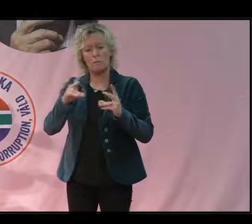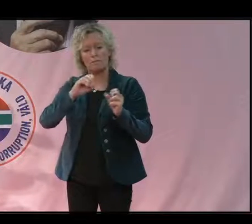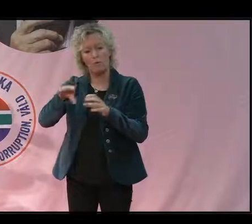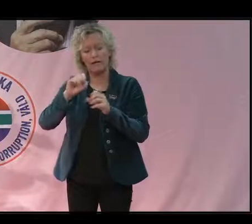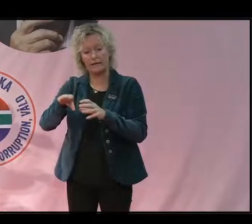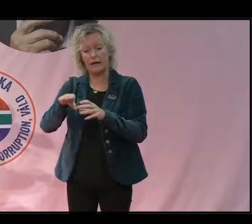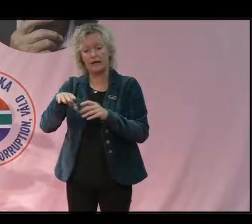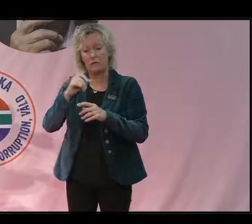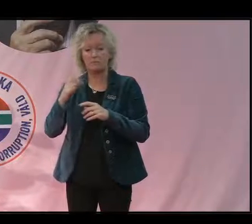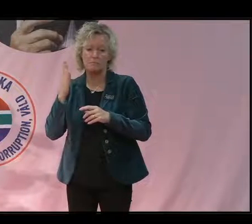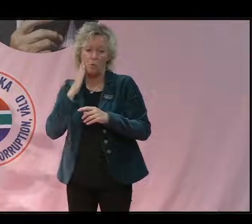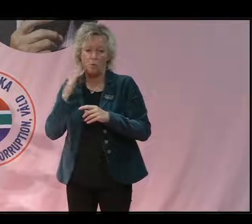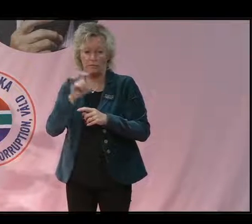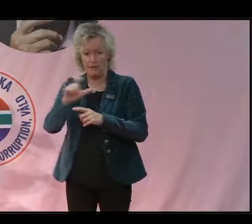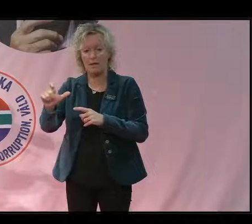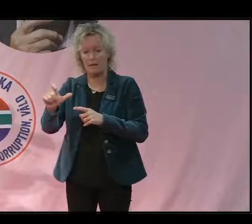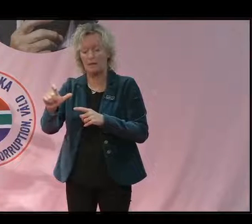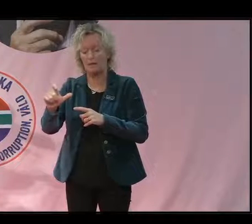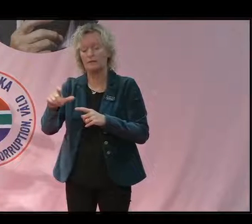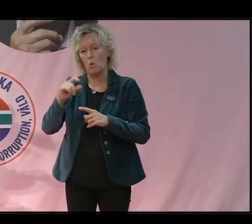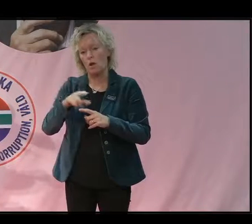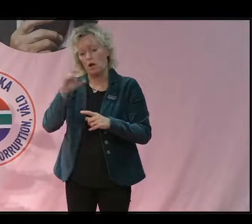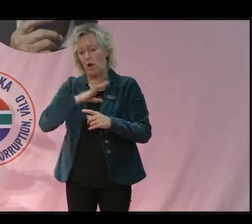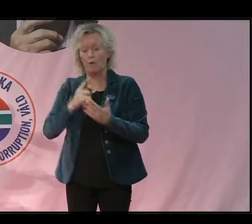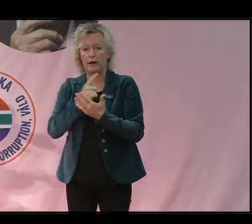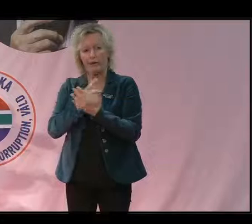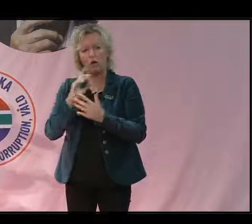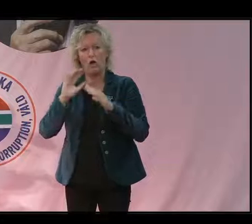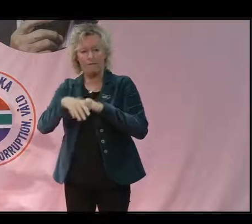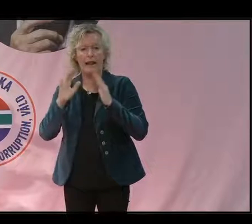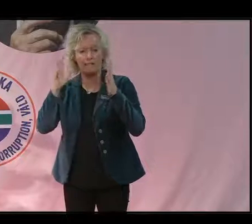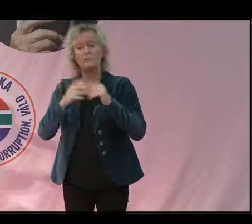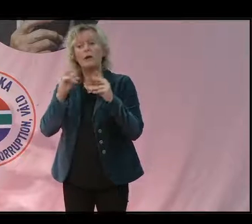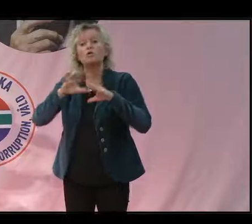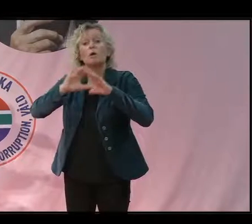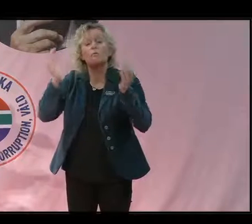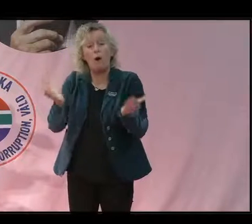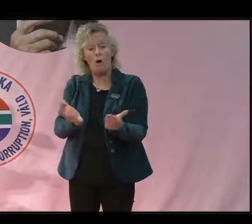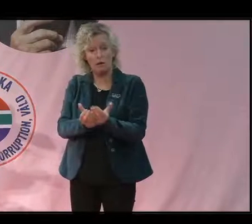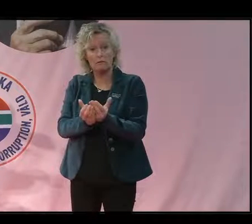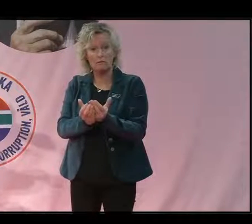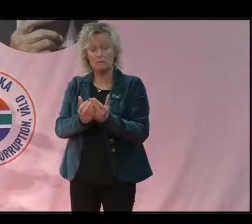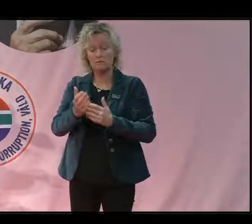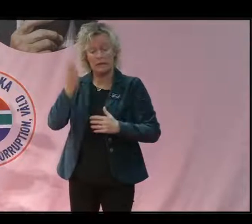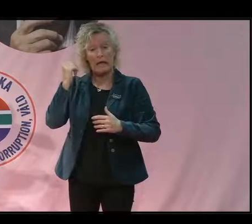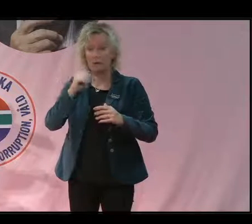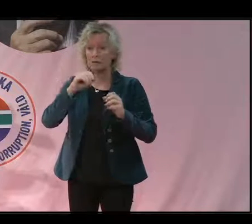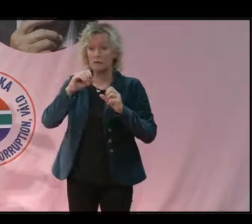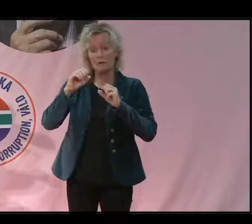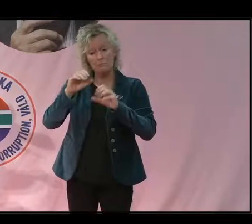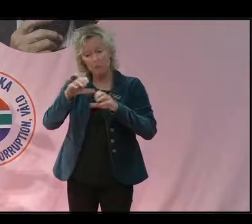både lokalt men också globalt. Det kan få påverkan på klimatet i